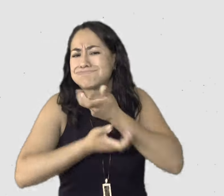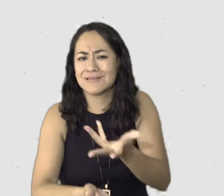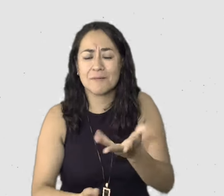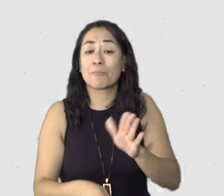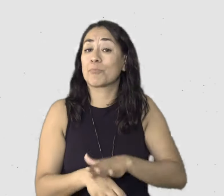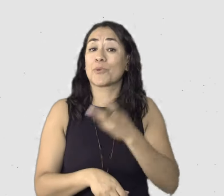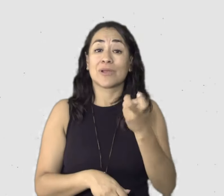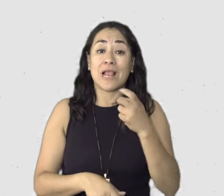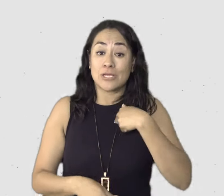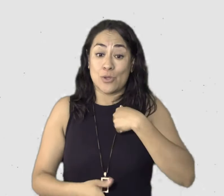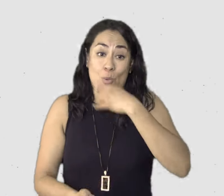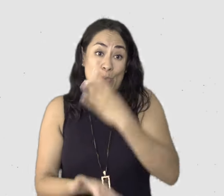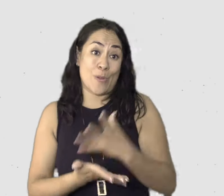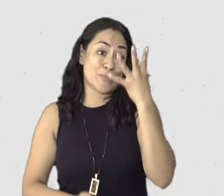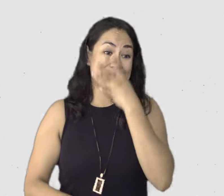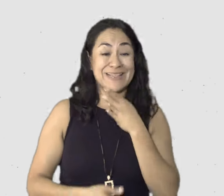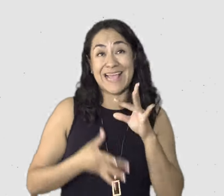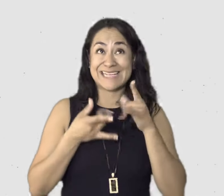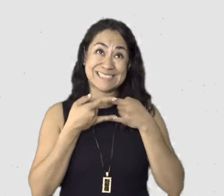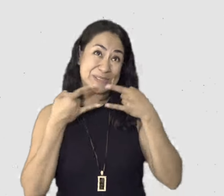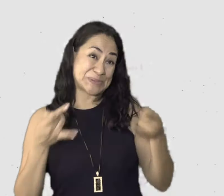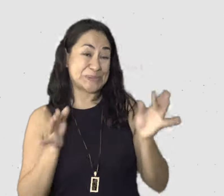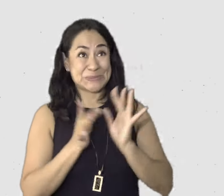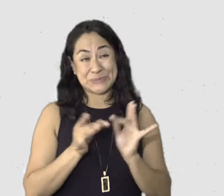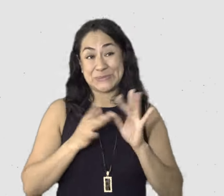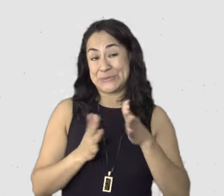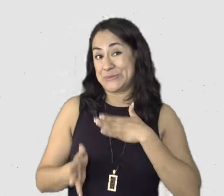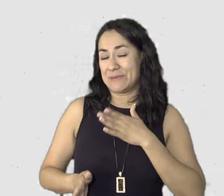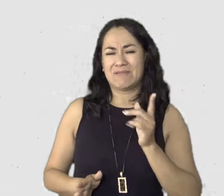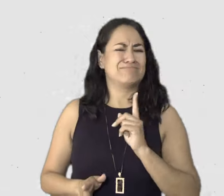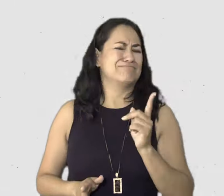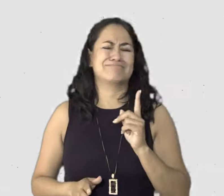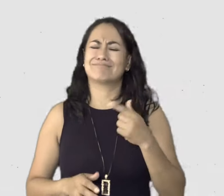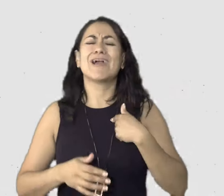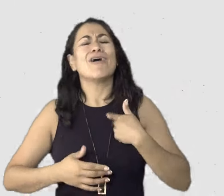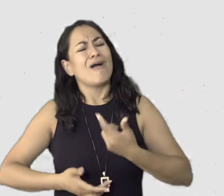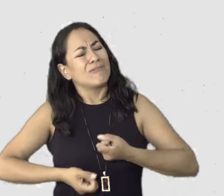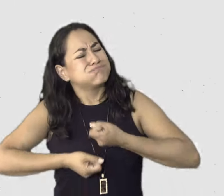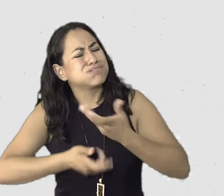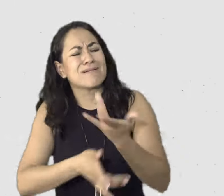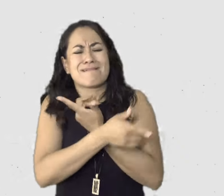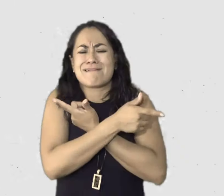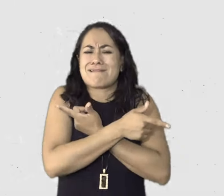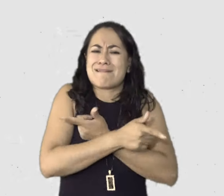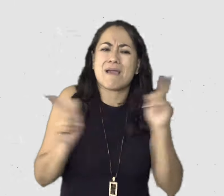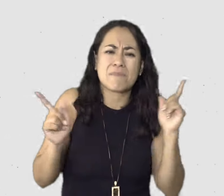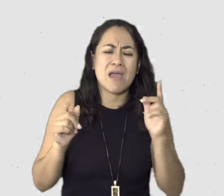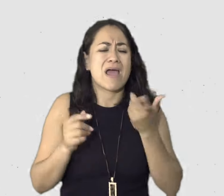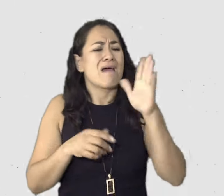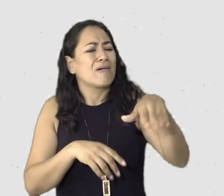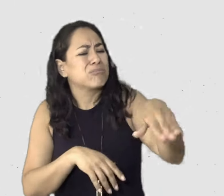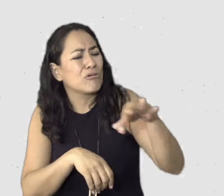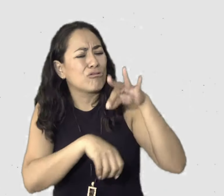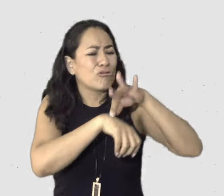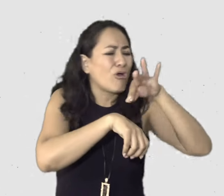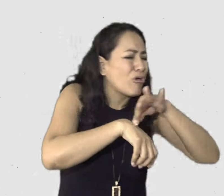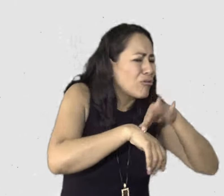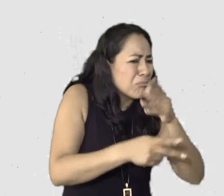lo bonito, ¿no? Y tampoco, esto de trascender a, a qué marca de pañal o qué, o qué pediatra vas a llegar a ser